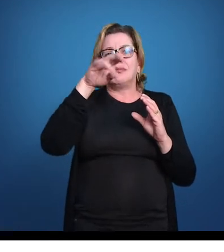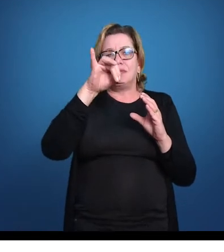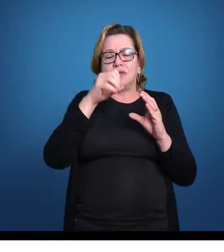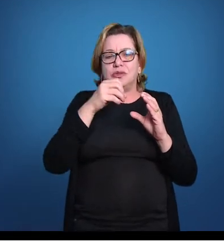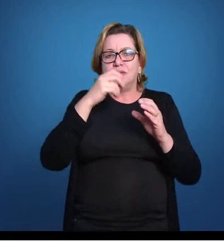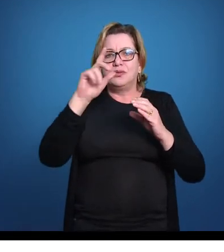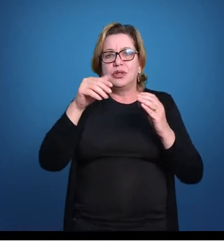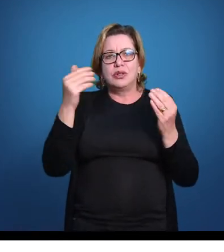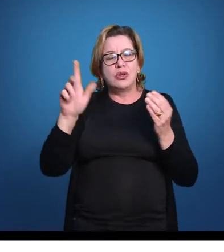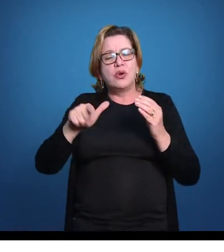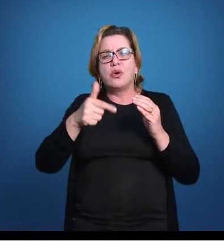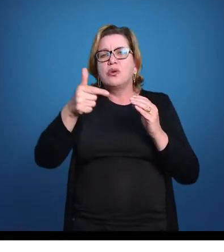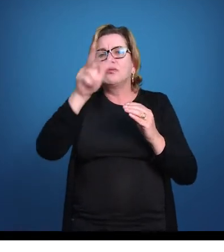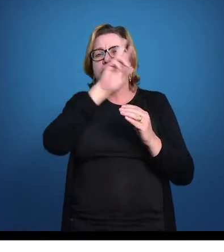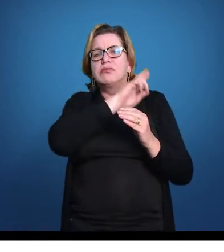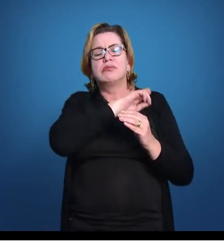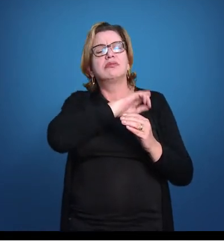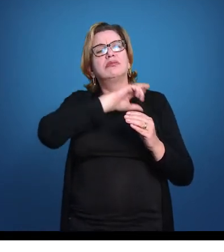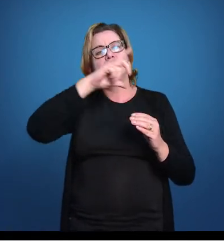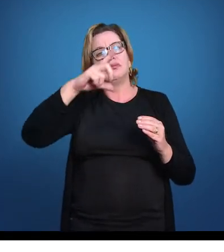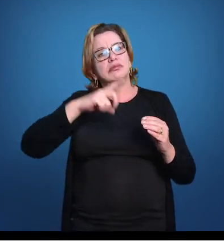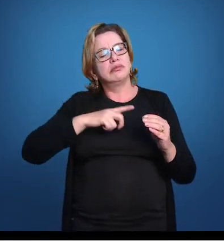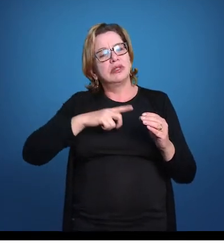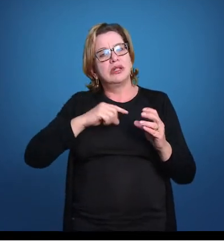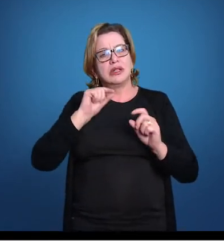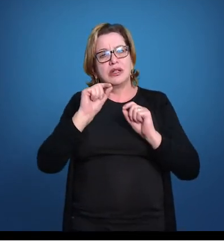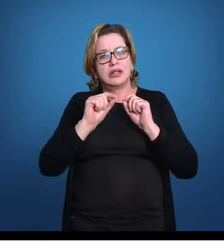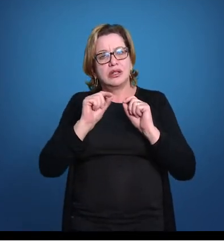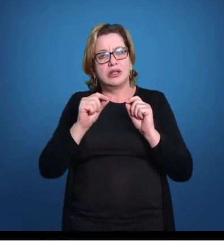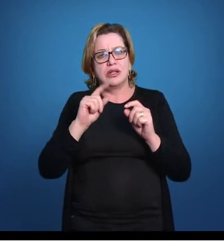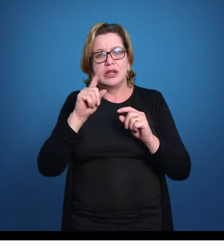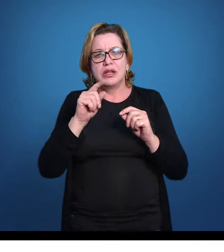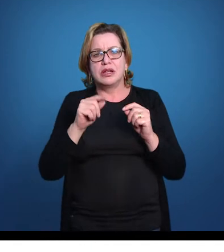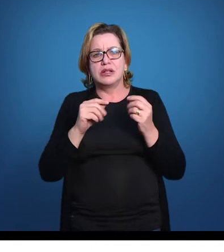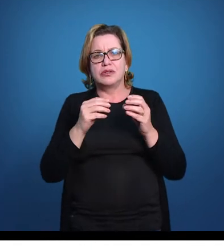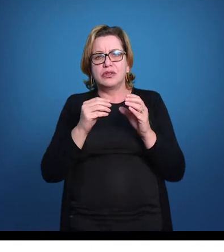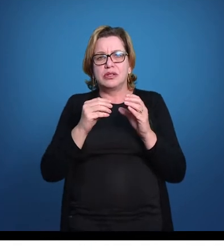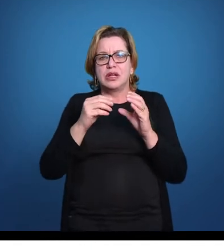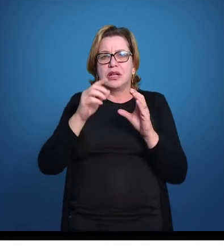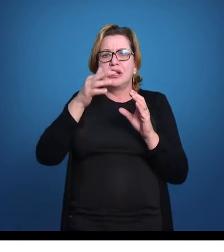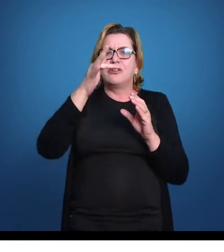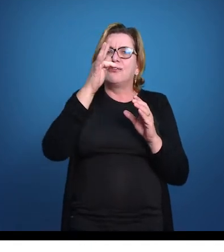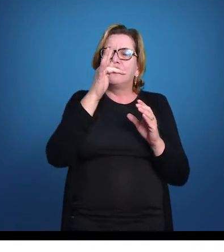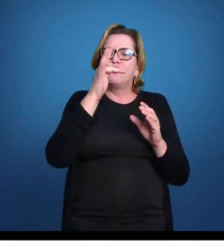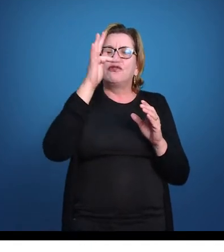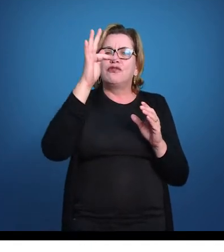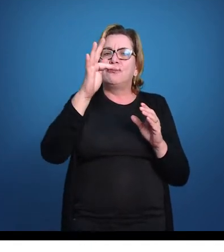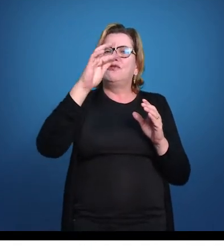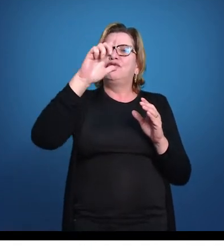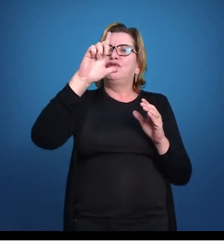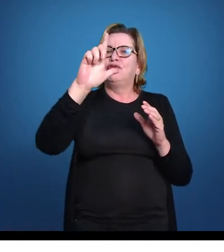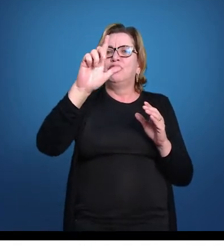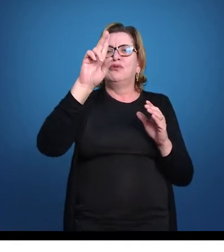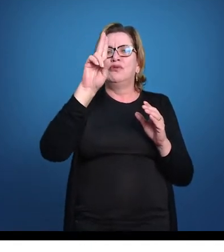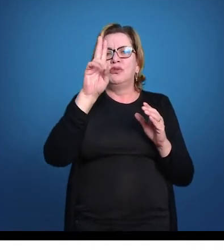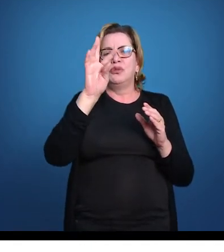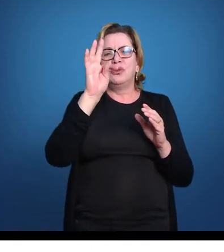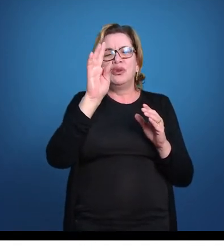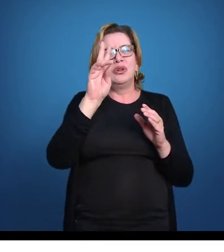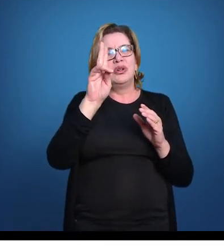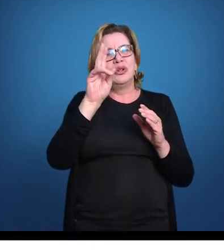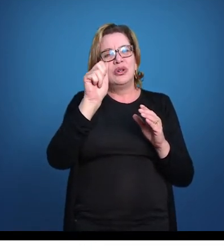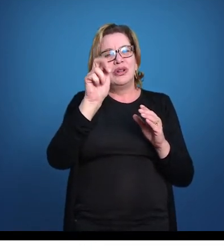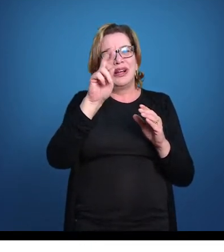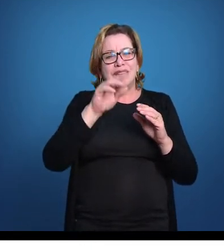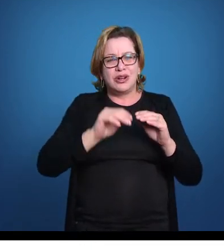animal, e outras funções que elas assumem depois é a função de flutuabilidade. Então, ela vai fazer uma